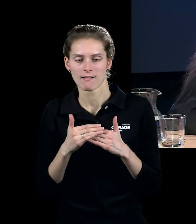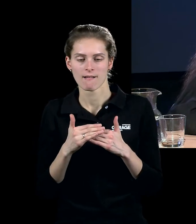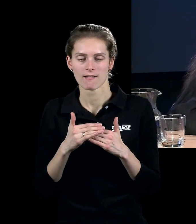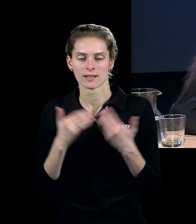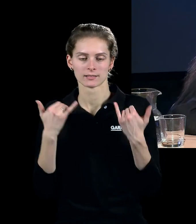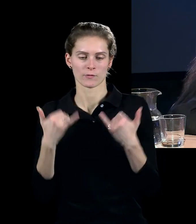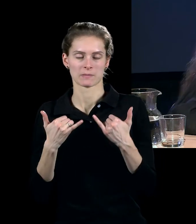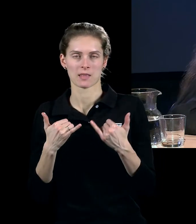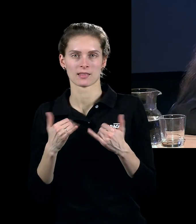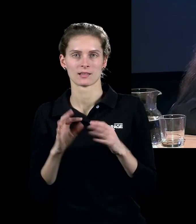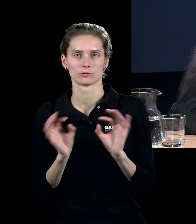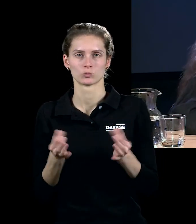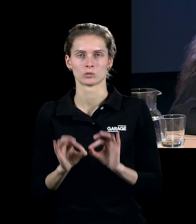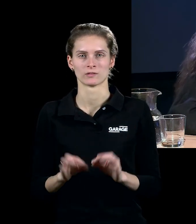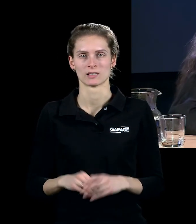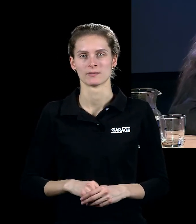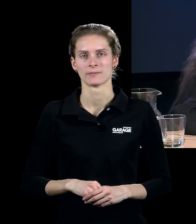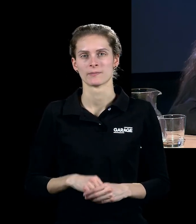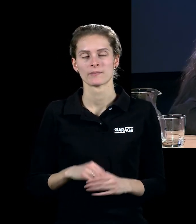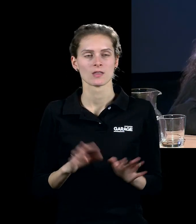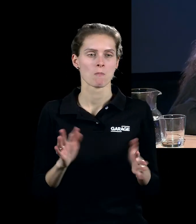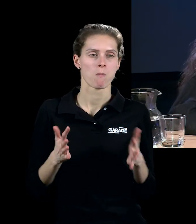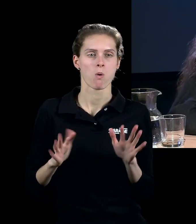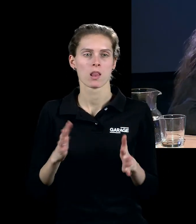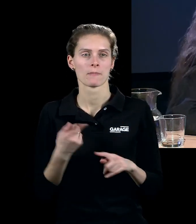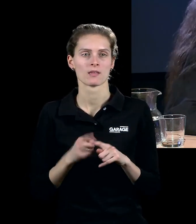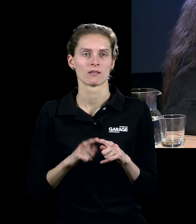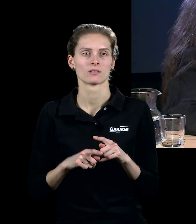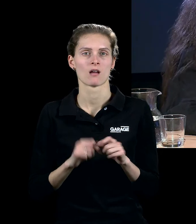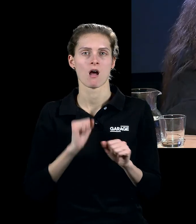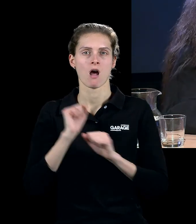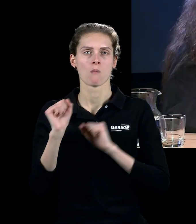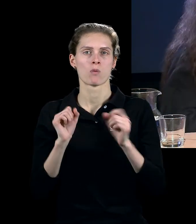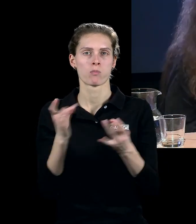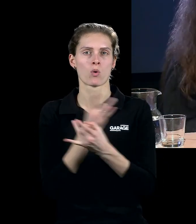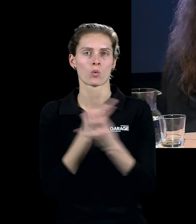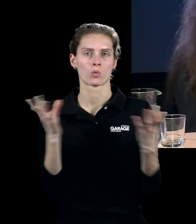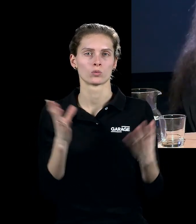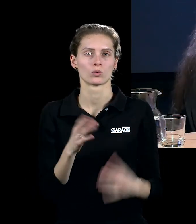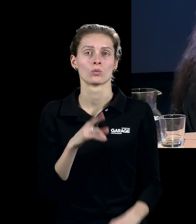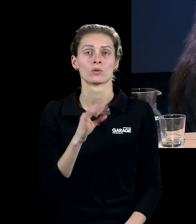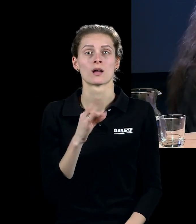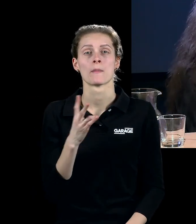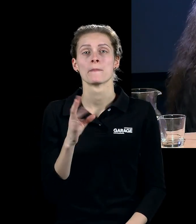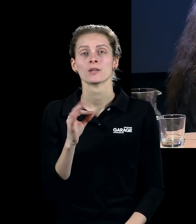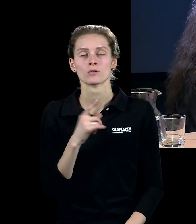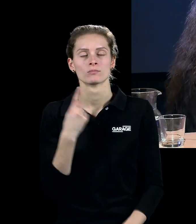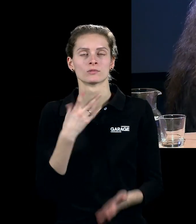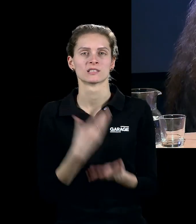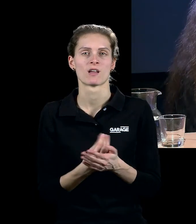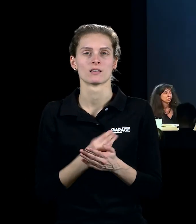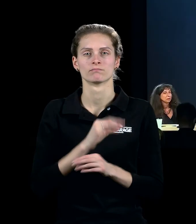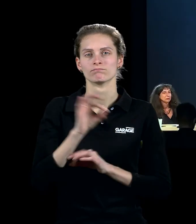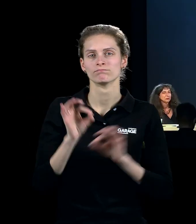уже более-менее поп-культура, да. И Пинк тоже придумывал свои конструкции, вот эта вот